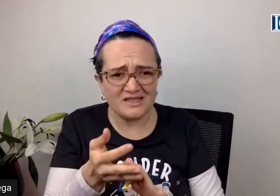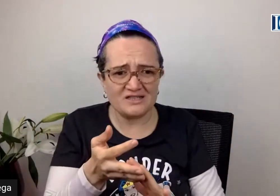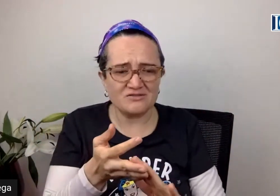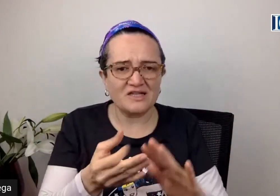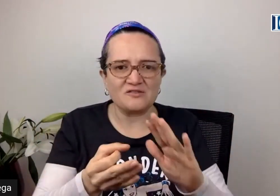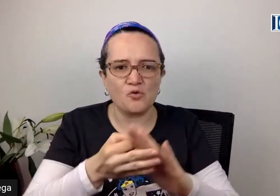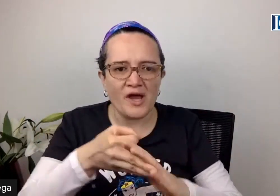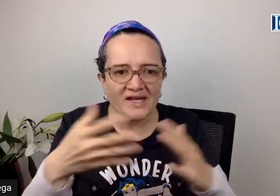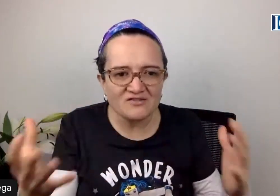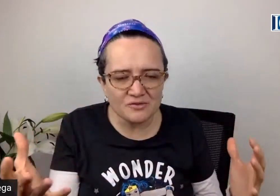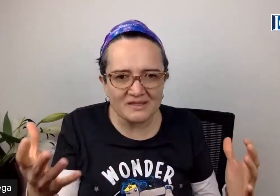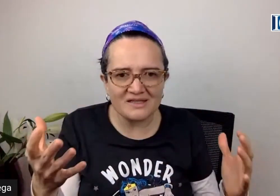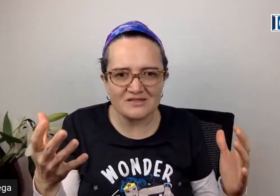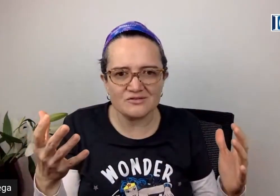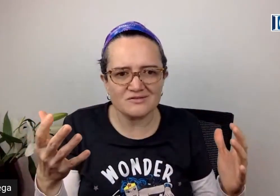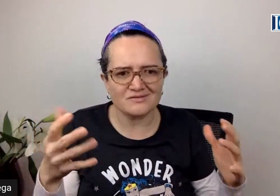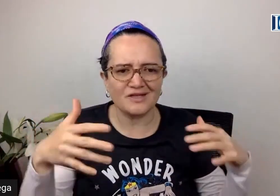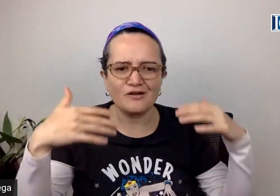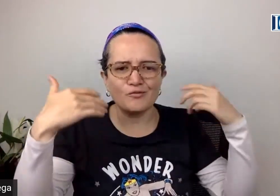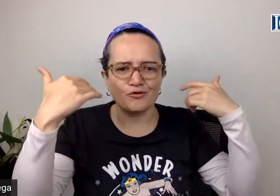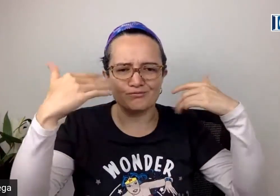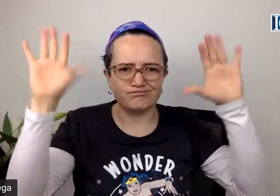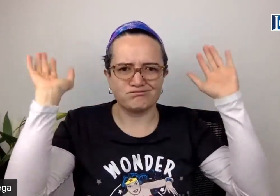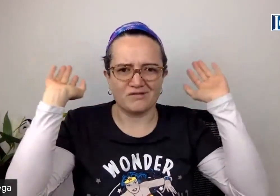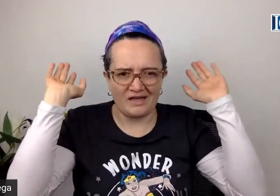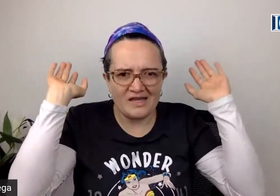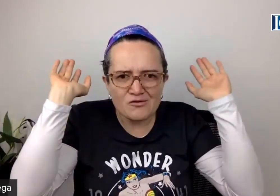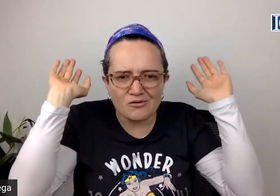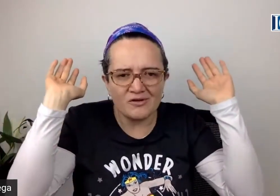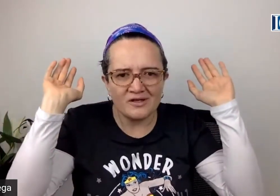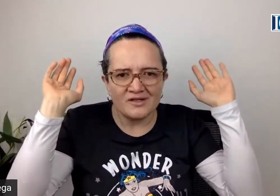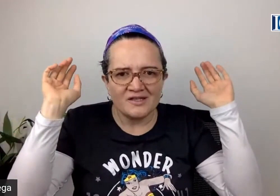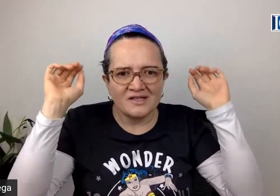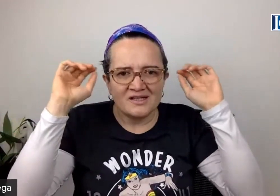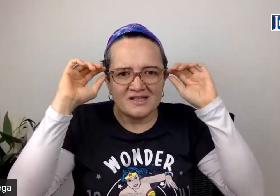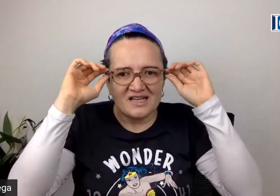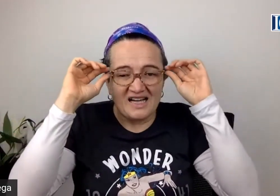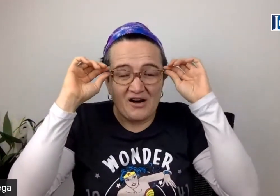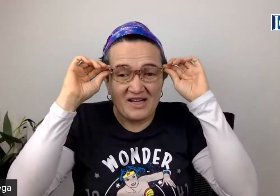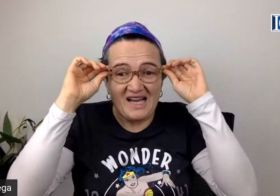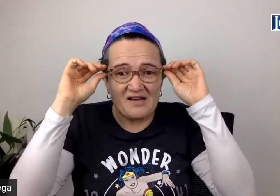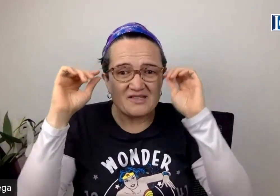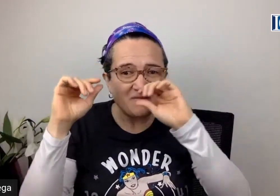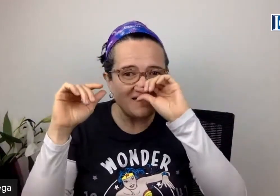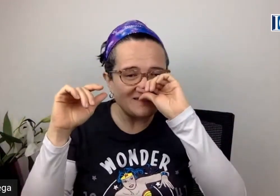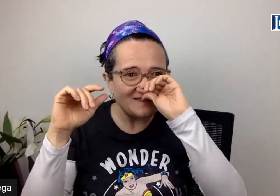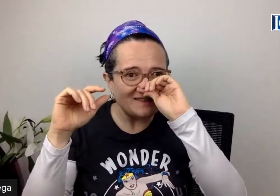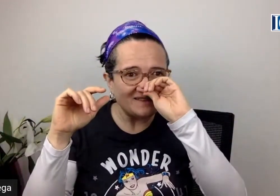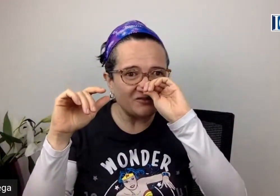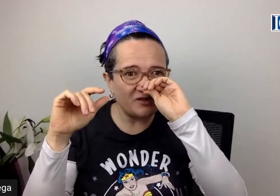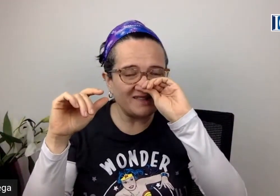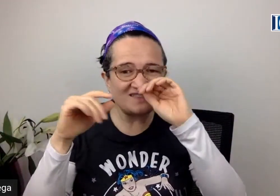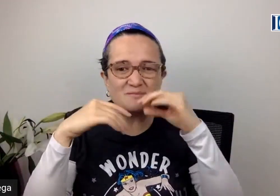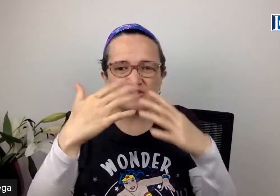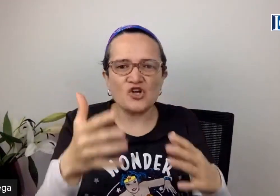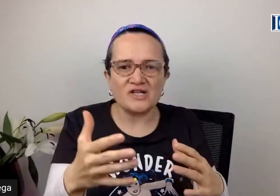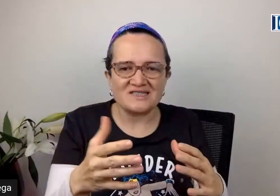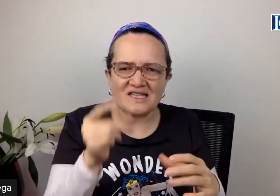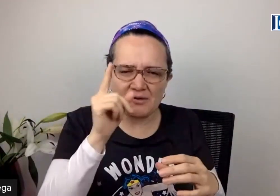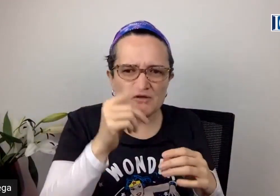derechos, que las mujeres tuvieran derechos. Esto era como ridículo. Ahora cada vez más son las excepciones y qué bueno